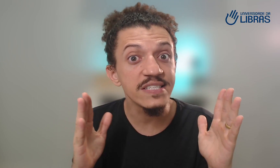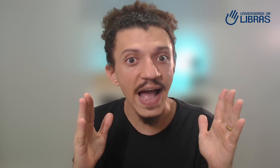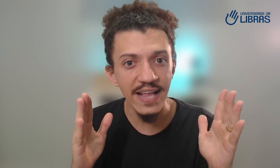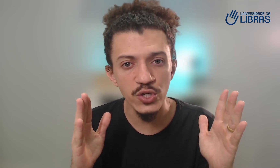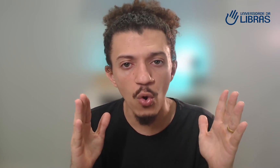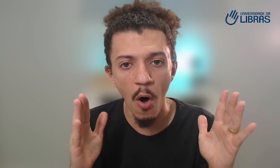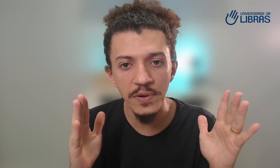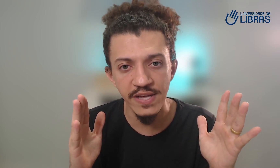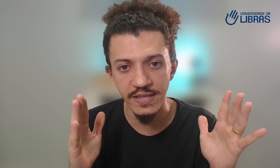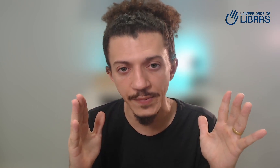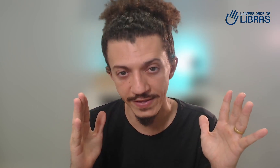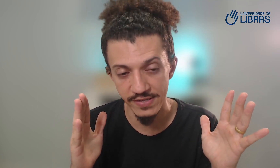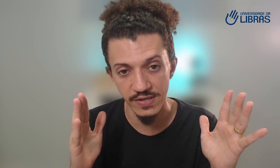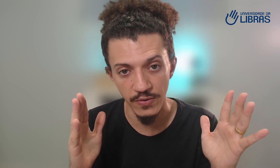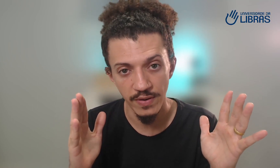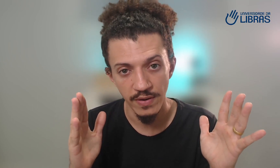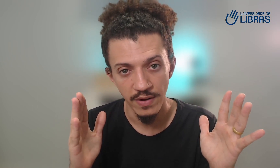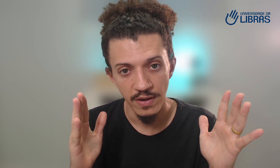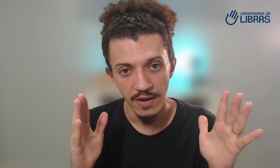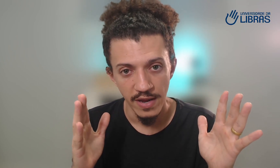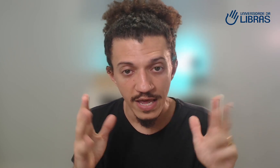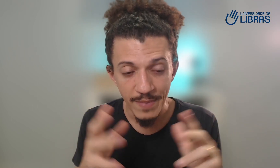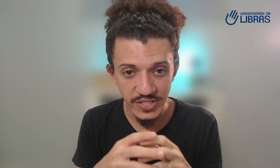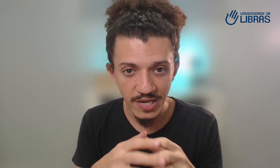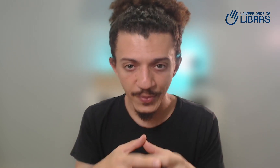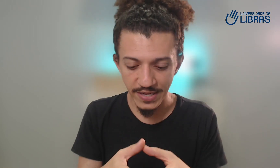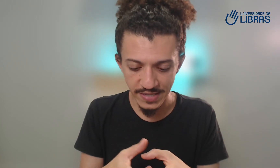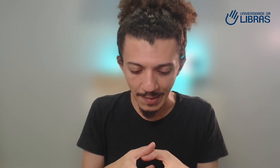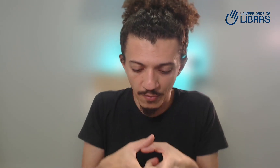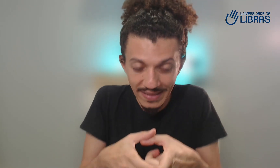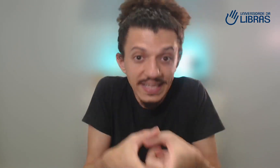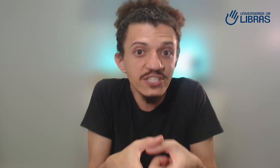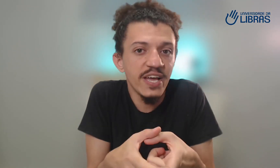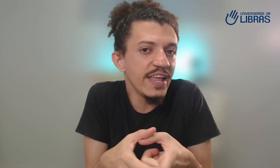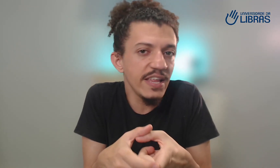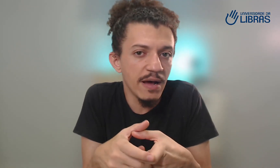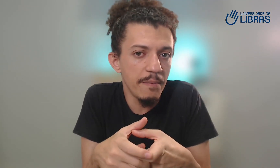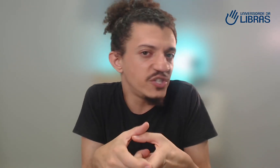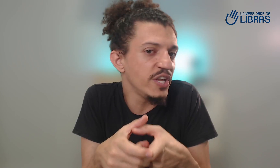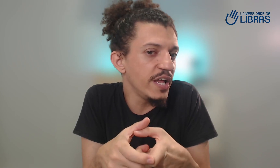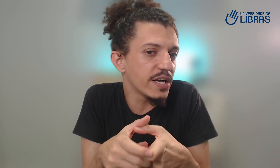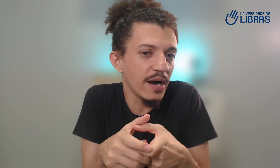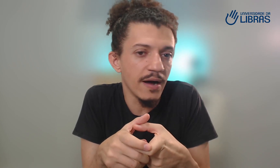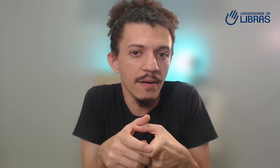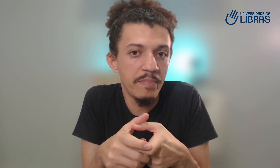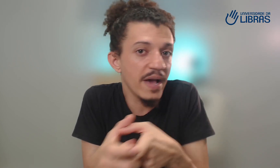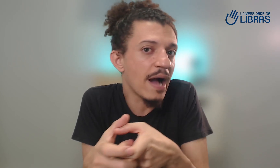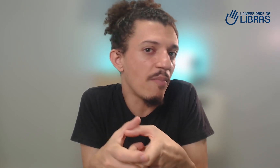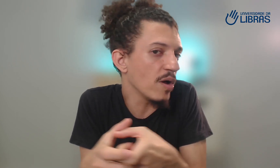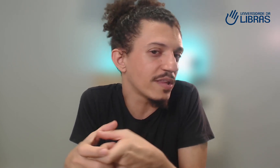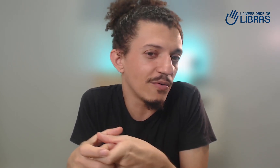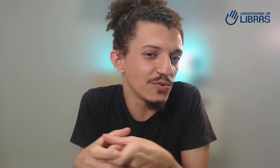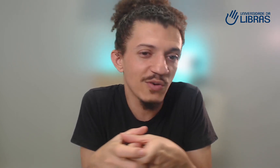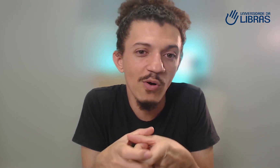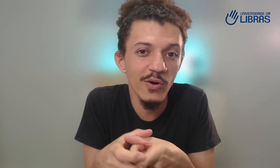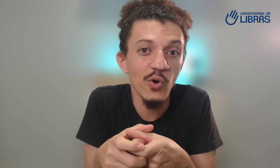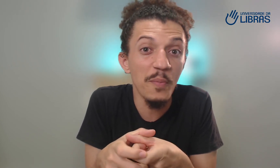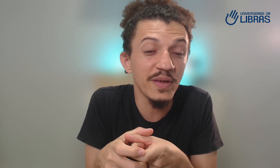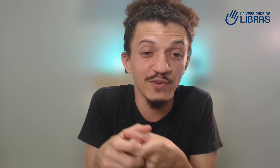sete gomos da interpretação. Imagina, por exemplo, uma tangerina mexerica bergamota, não sei qual que é o nome que